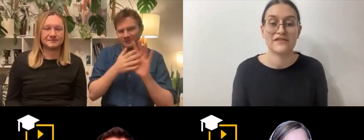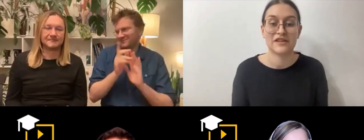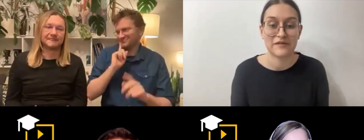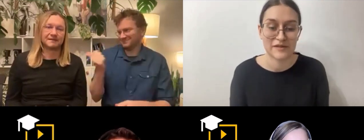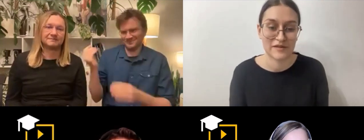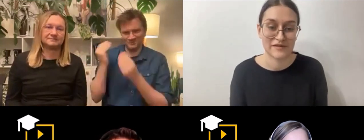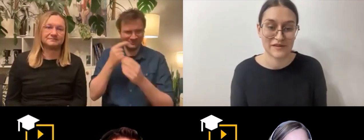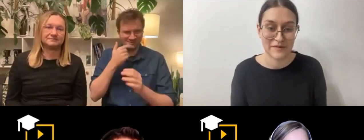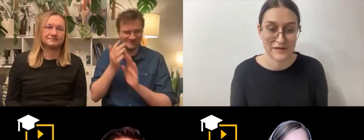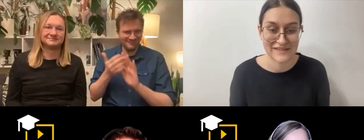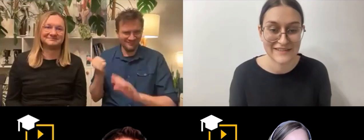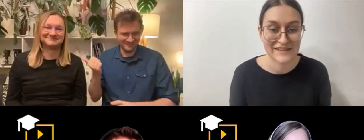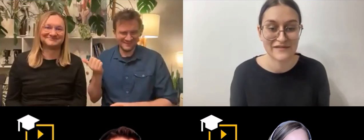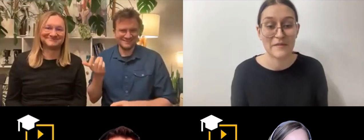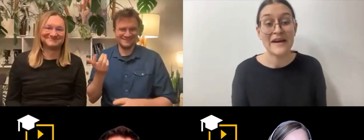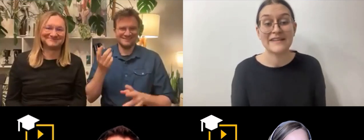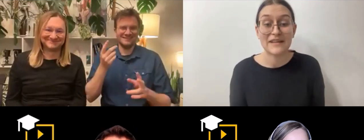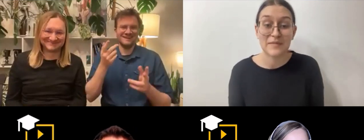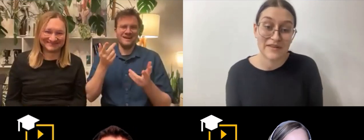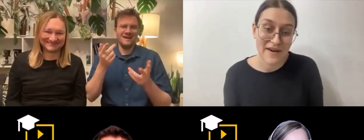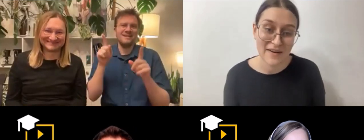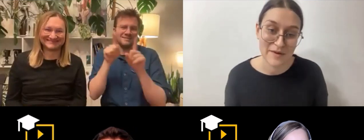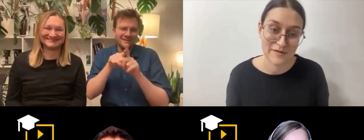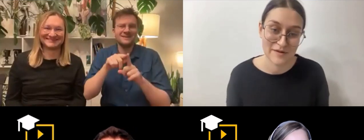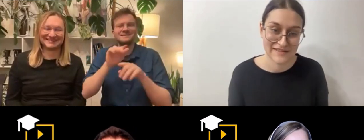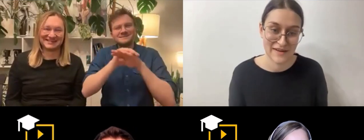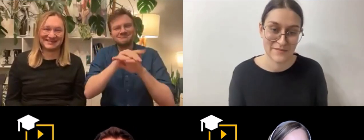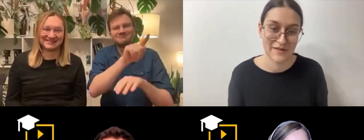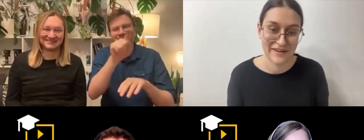wszedłam w to środowisko i bardzo się zainteresowałem. Tak naprawdę Marek mnie uczył języka migowego.